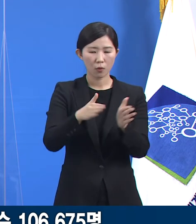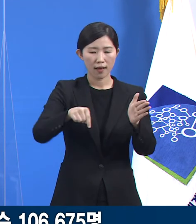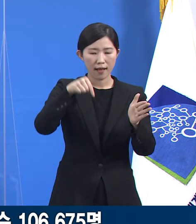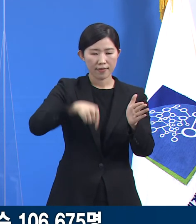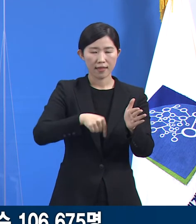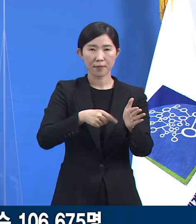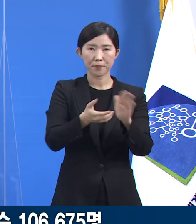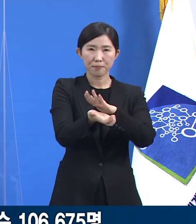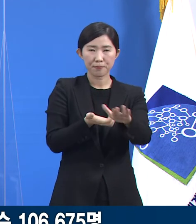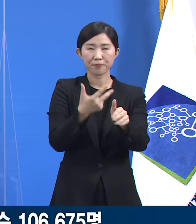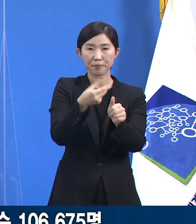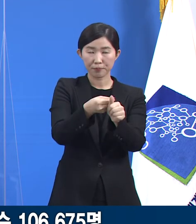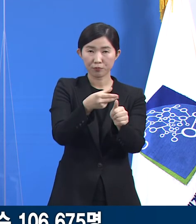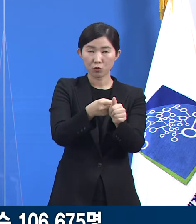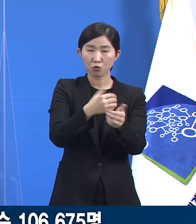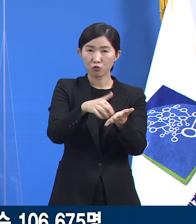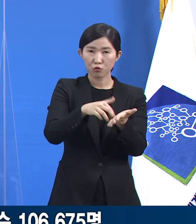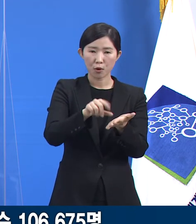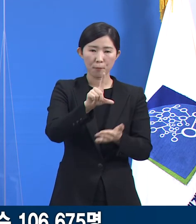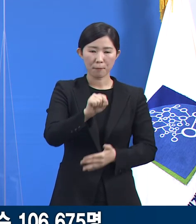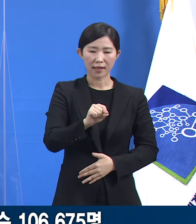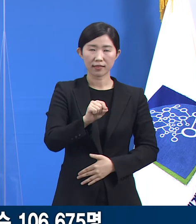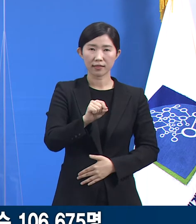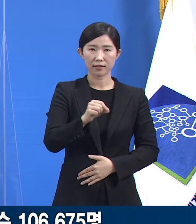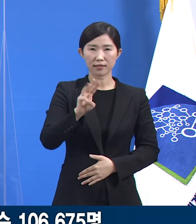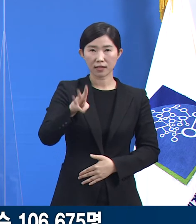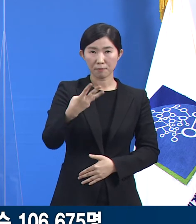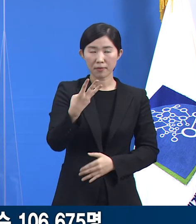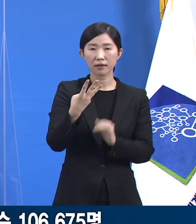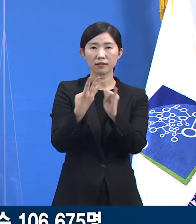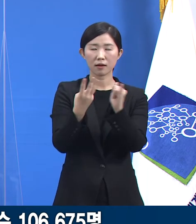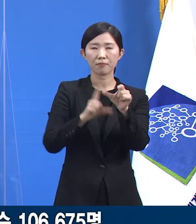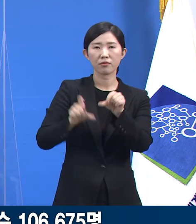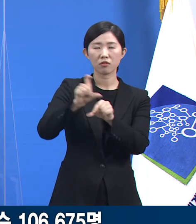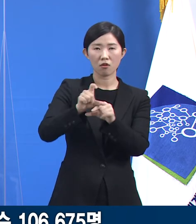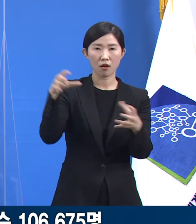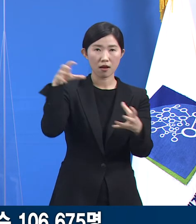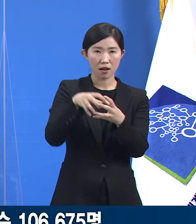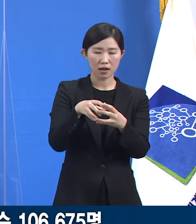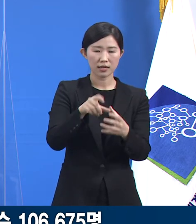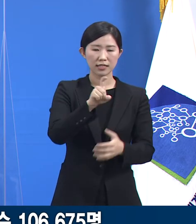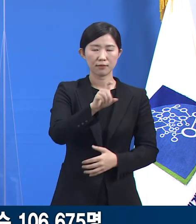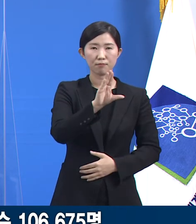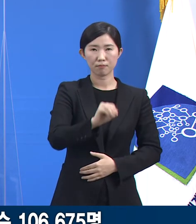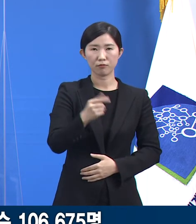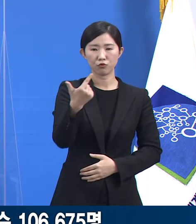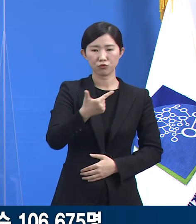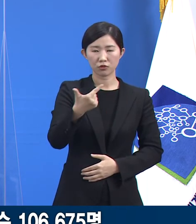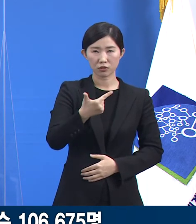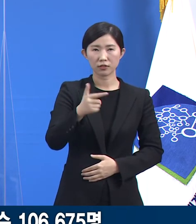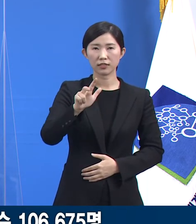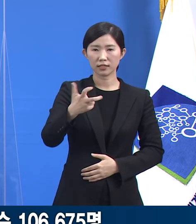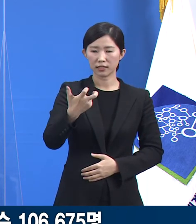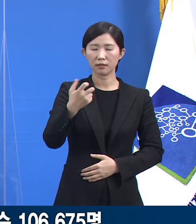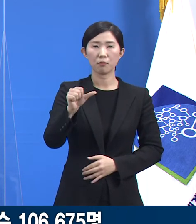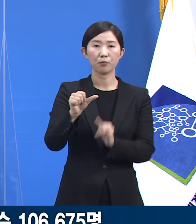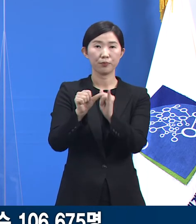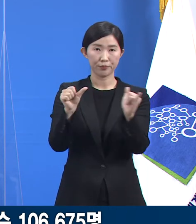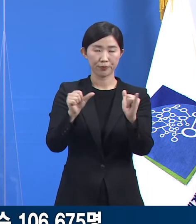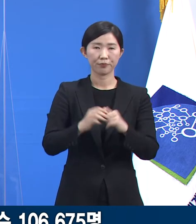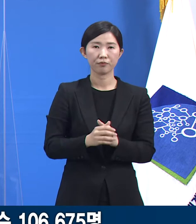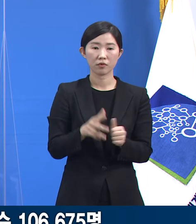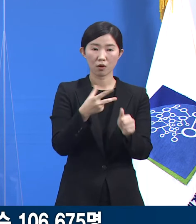수는 1만 373명이 증가하여 총 10만 6,675명입니다. 접종